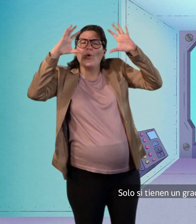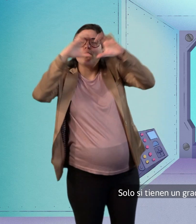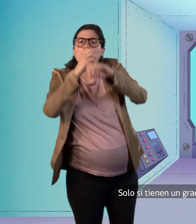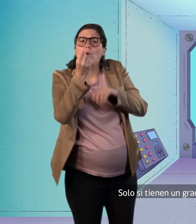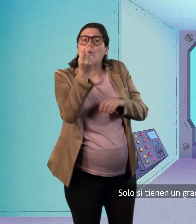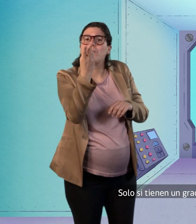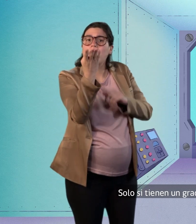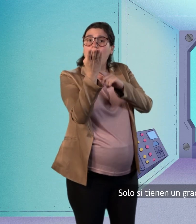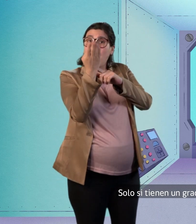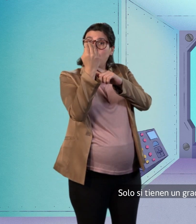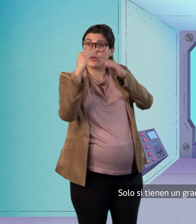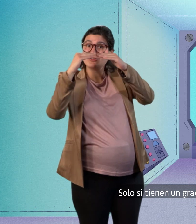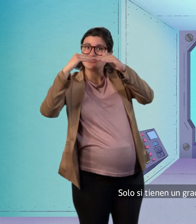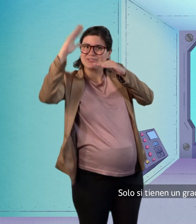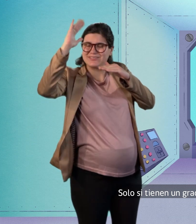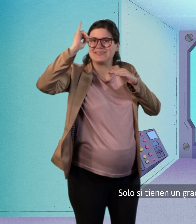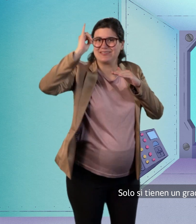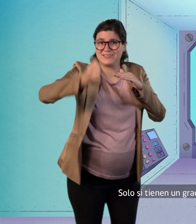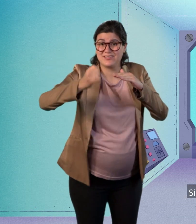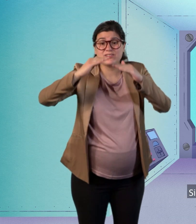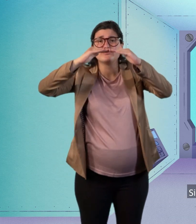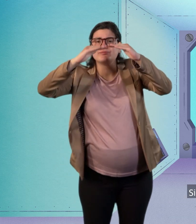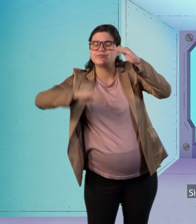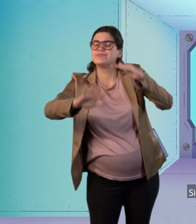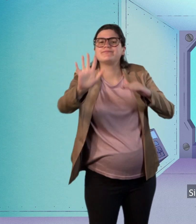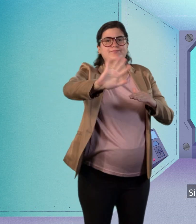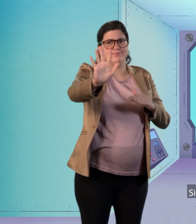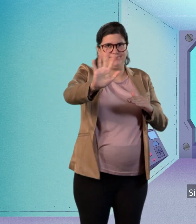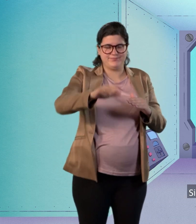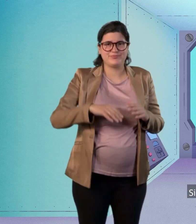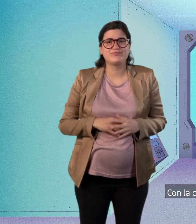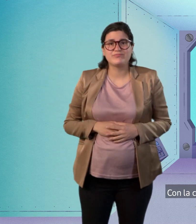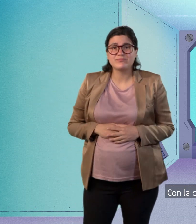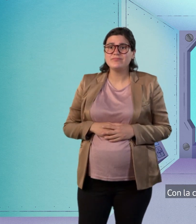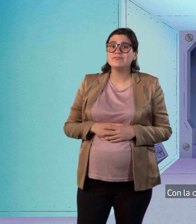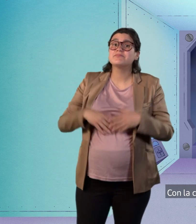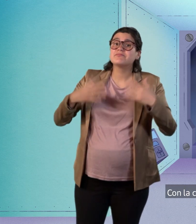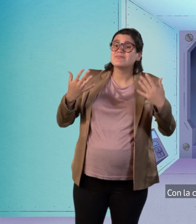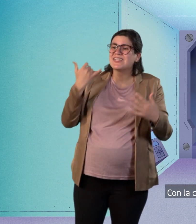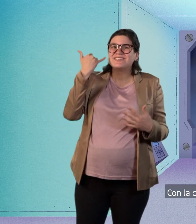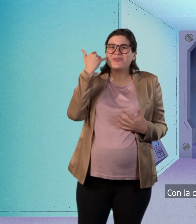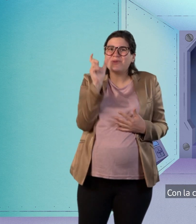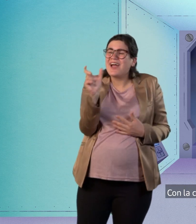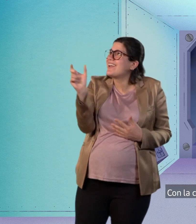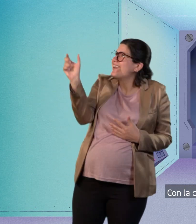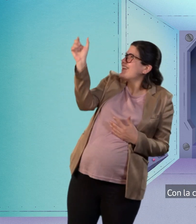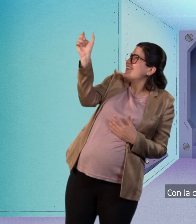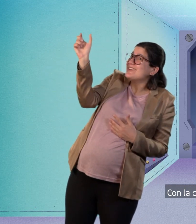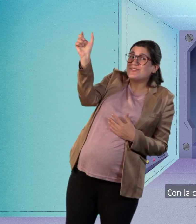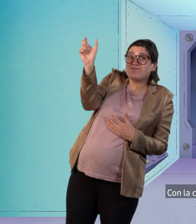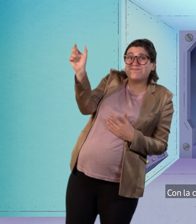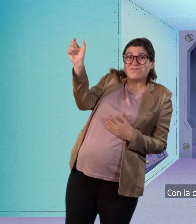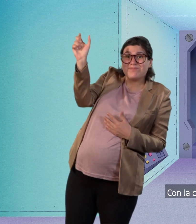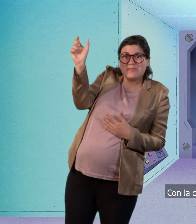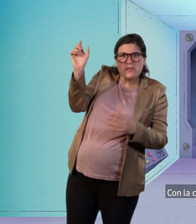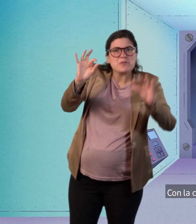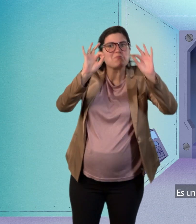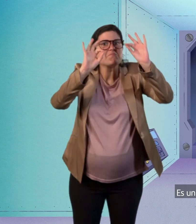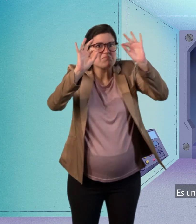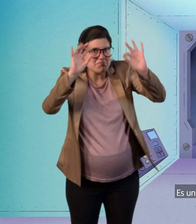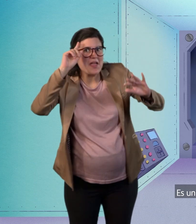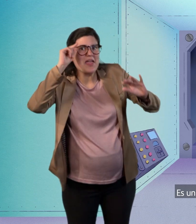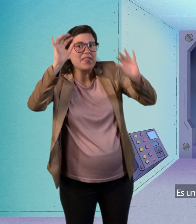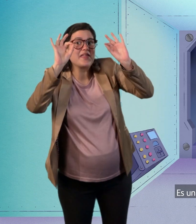un grado de oscurecimiento mayor a 14. Si no, no sirve. Con la cámara de un celular.